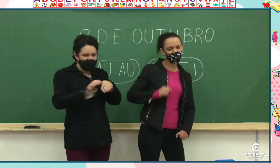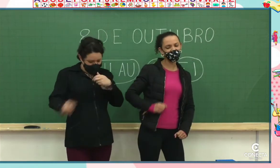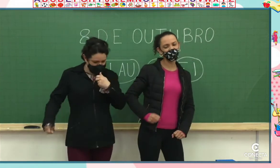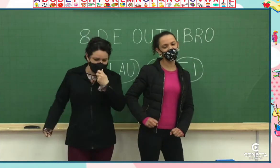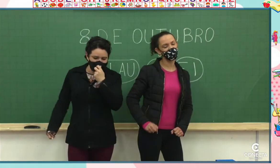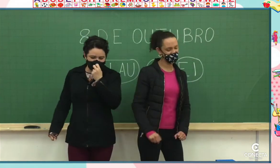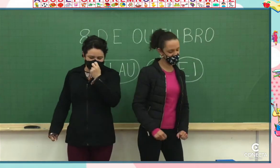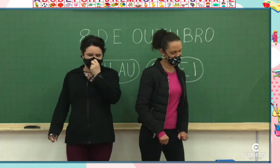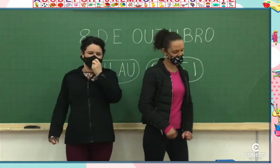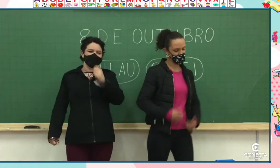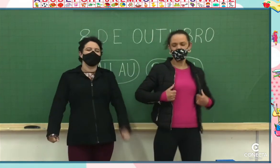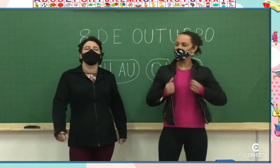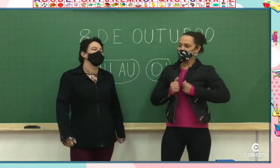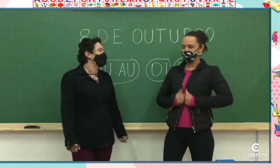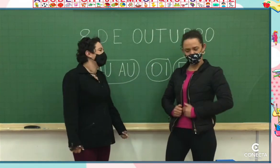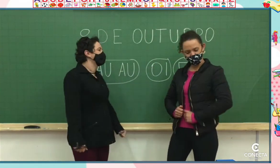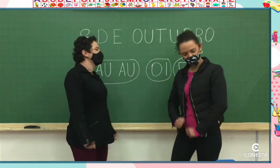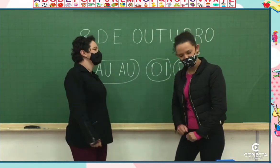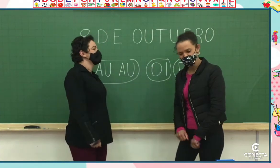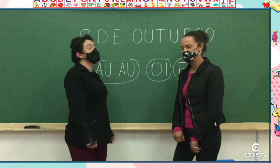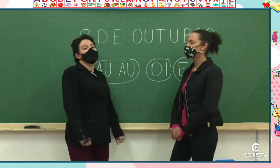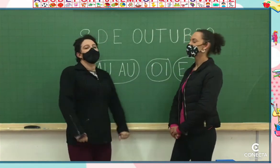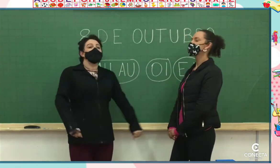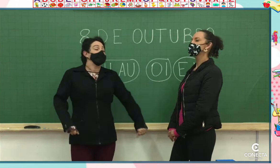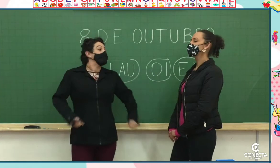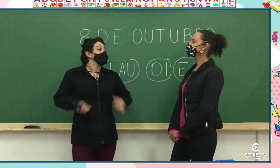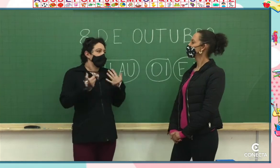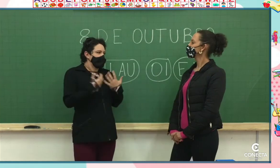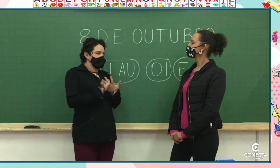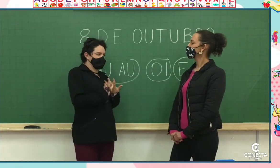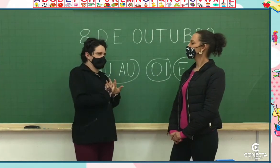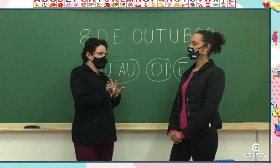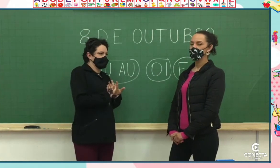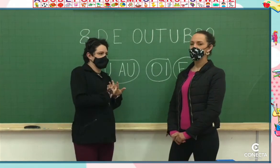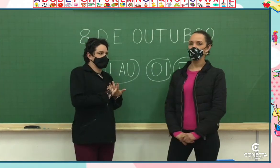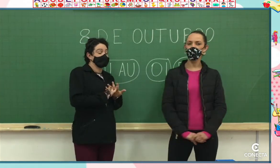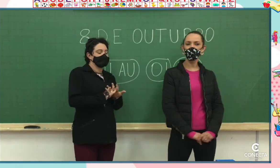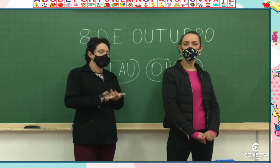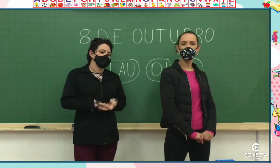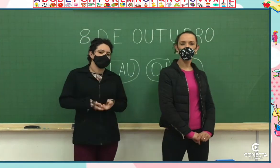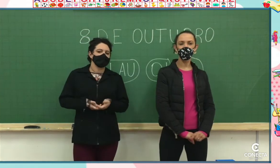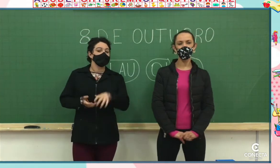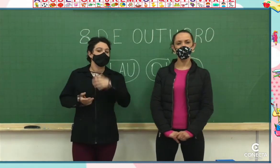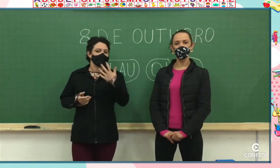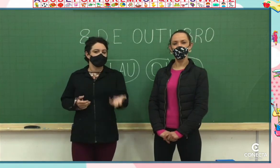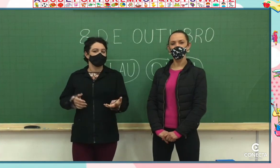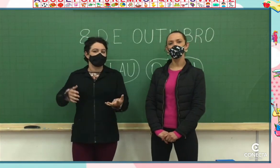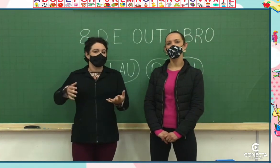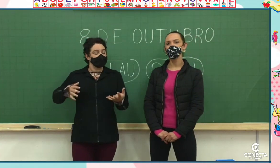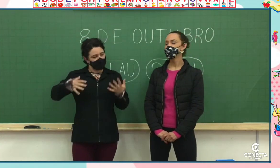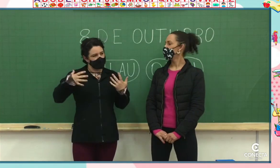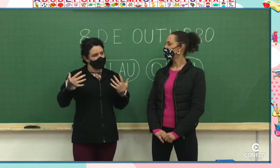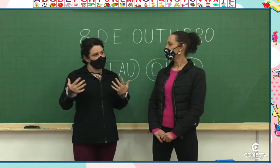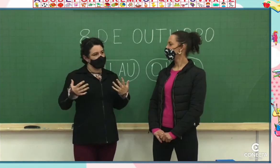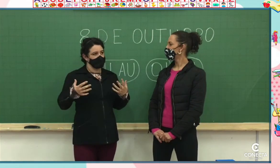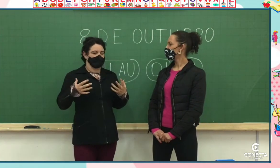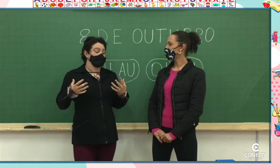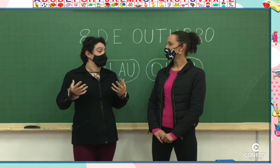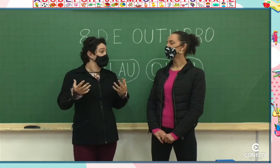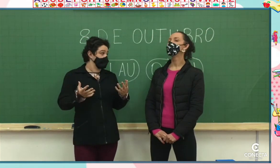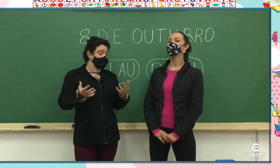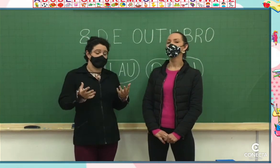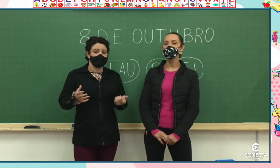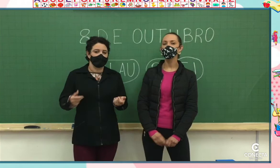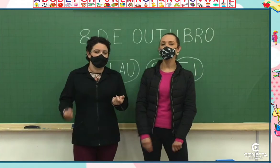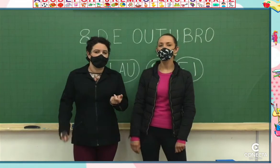Ah, eu falei, Lilian. Brinque com professora Lilian. Já que na nossa história o caminhão caçamba estava construindo,